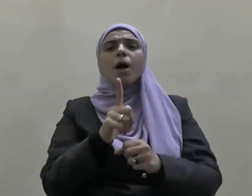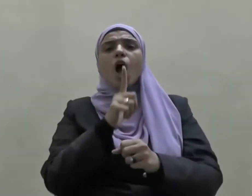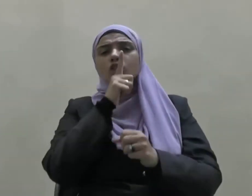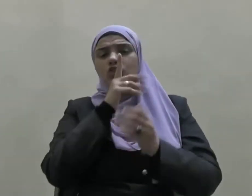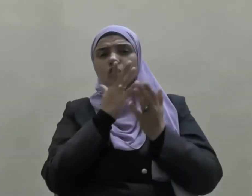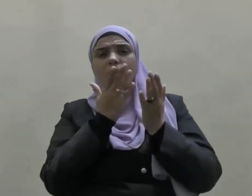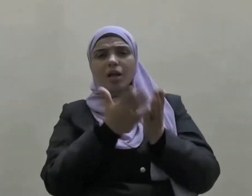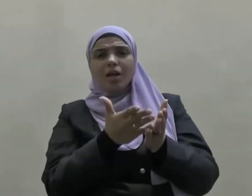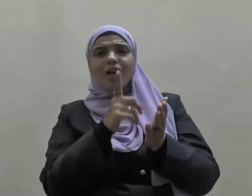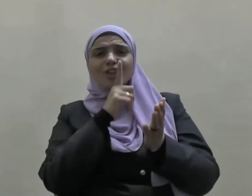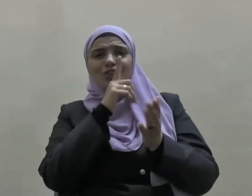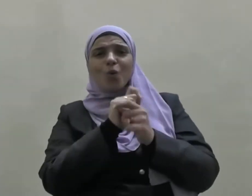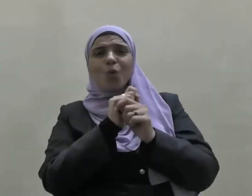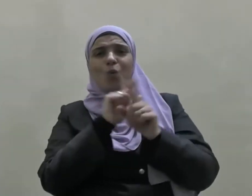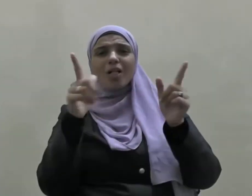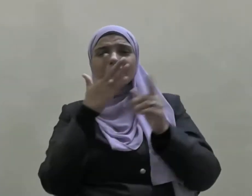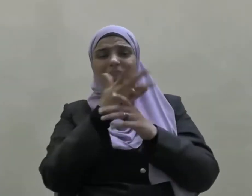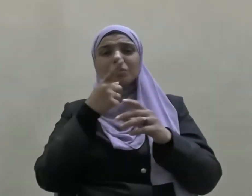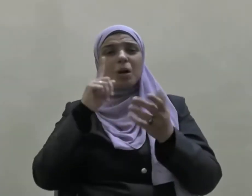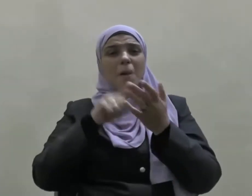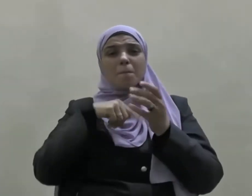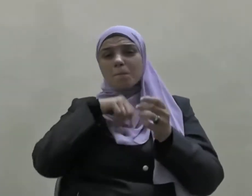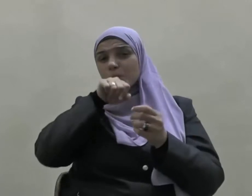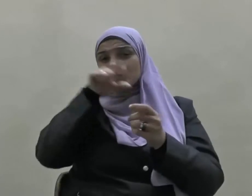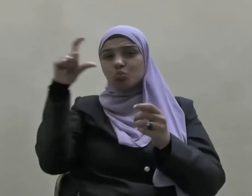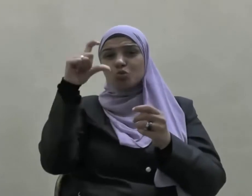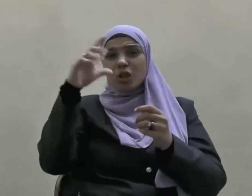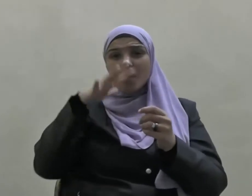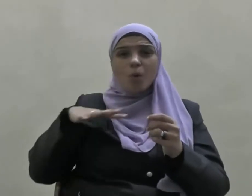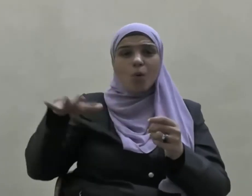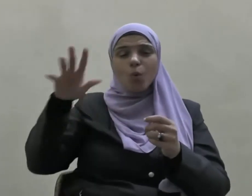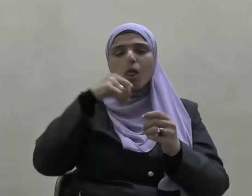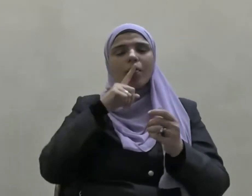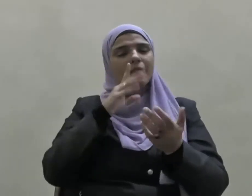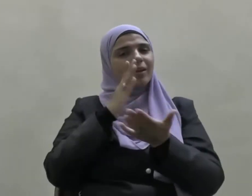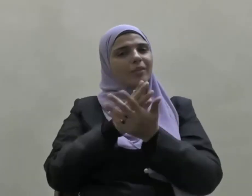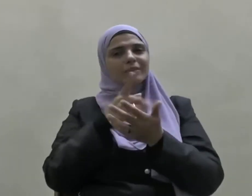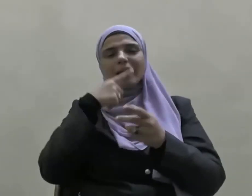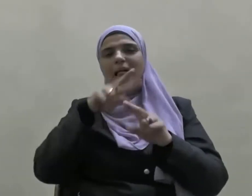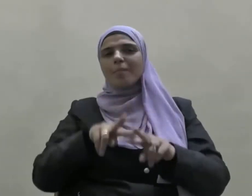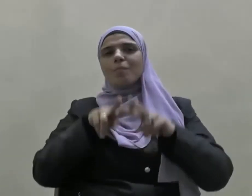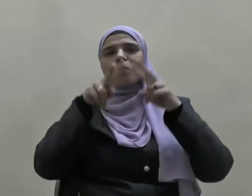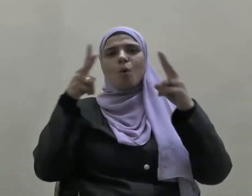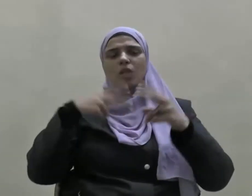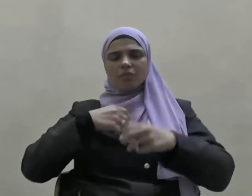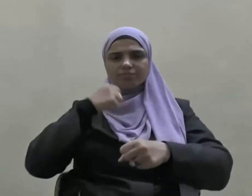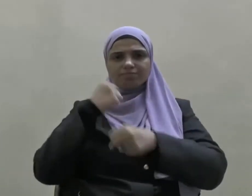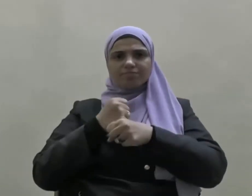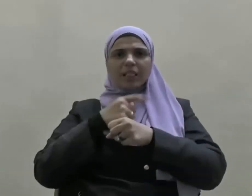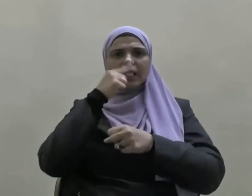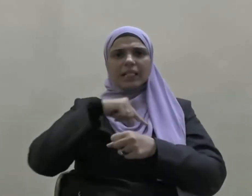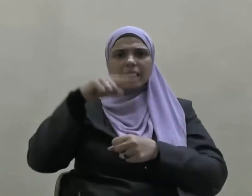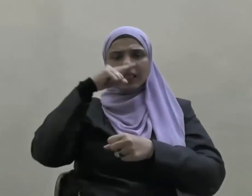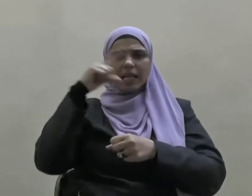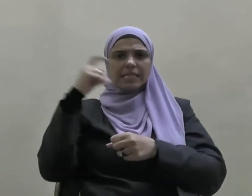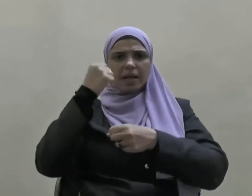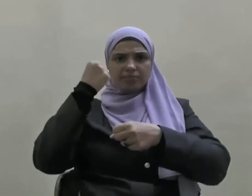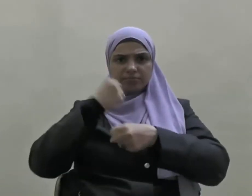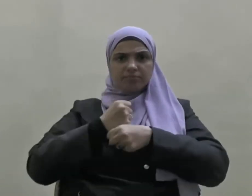وسلم واصحابه إلا أن المسلمين ثبتوا على دينهم ولم